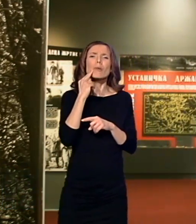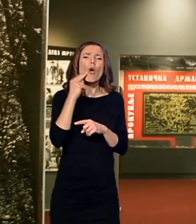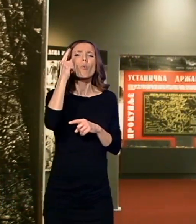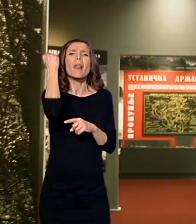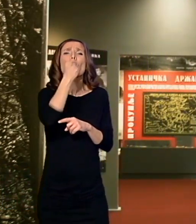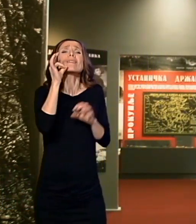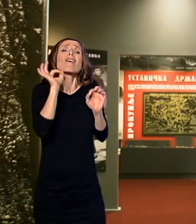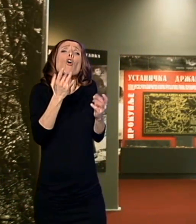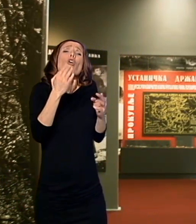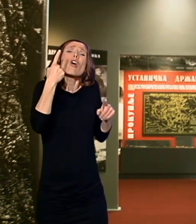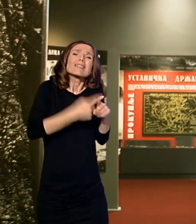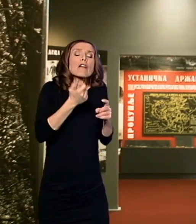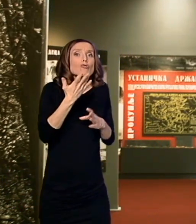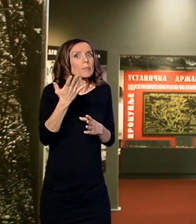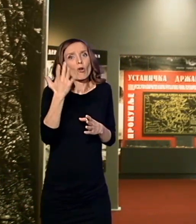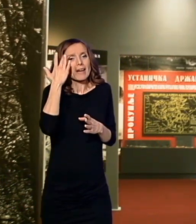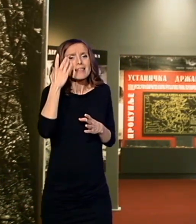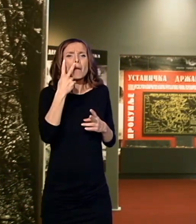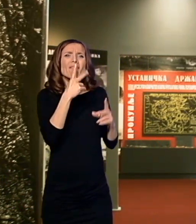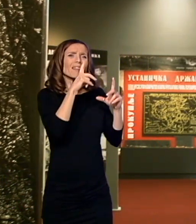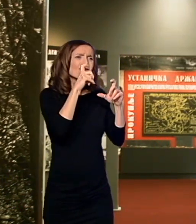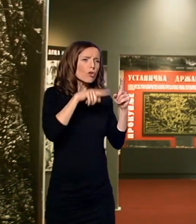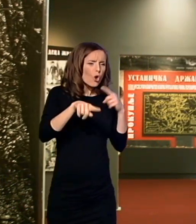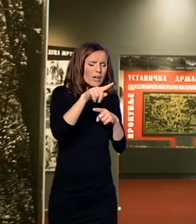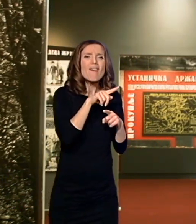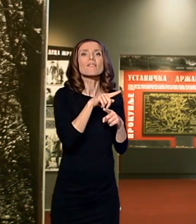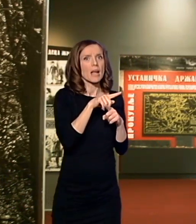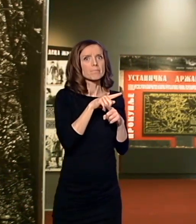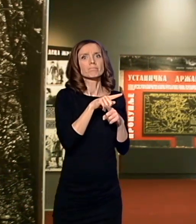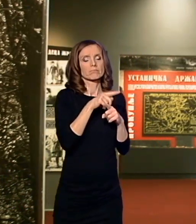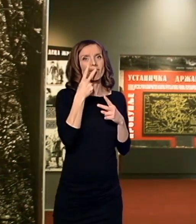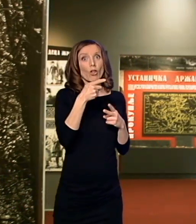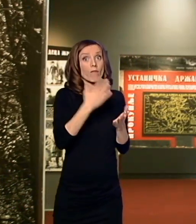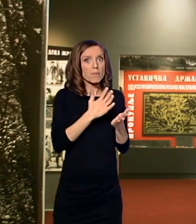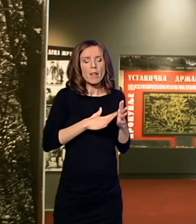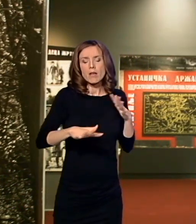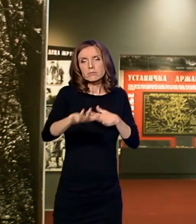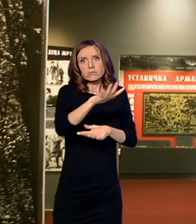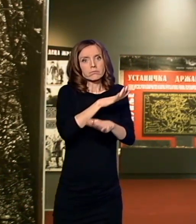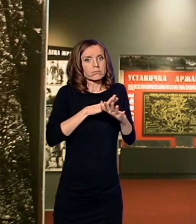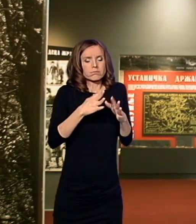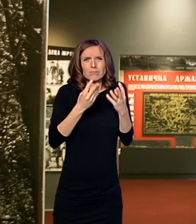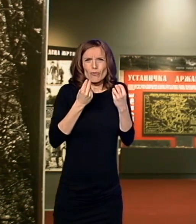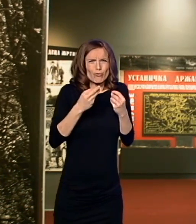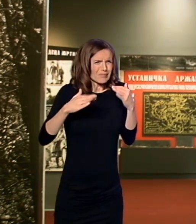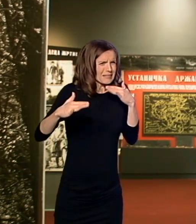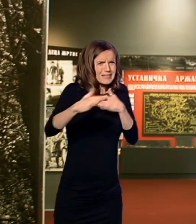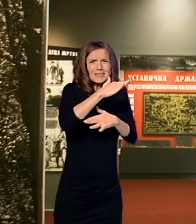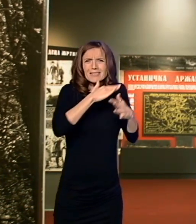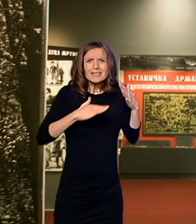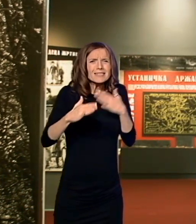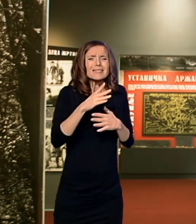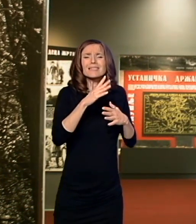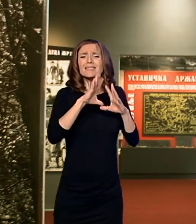nepoznato, ali fotografija koje su svedočansto o ome pokazuje da je ovde bila jedna opšta gužla, gde su svi zmešali i